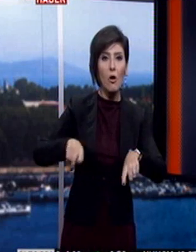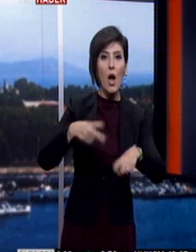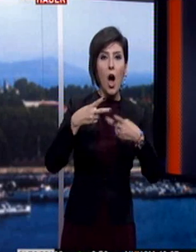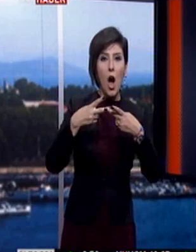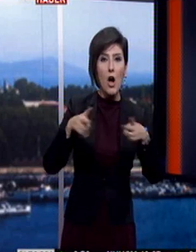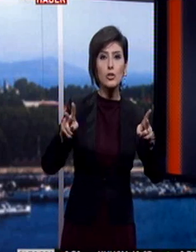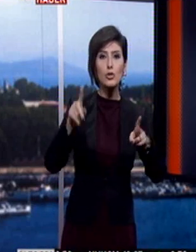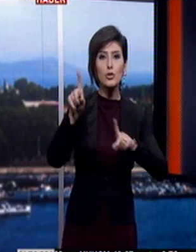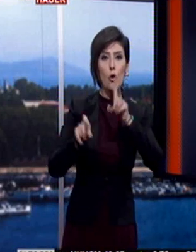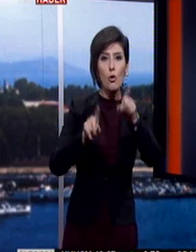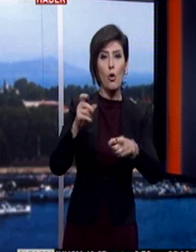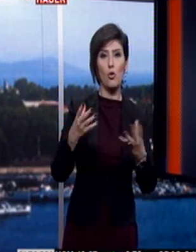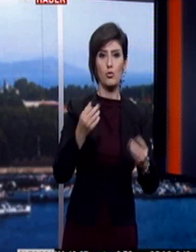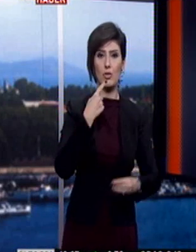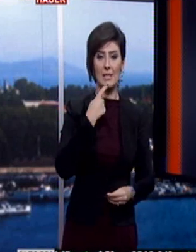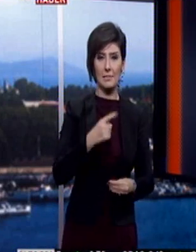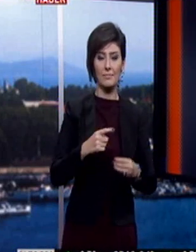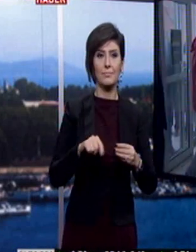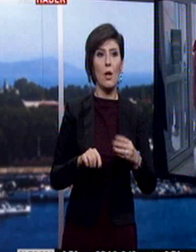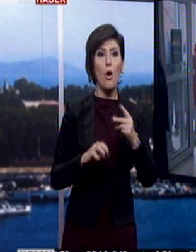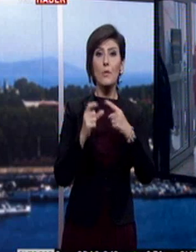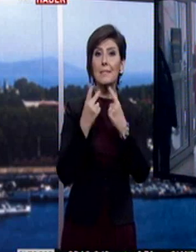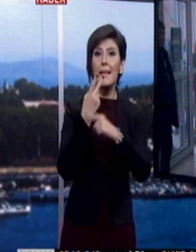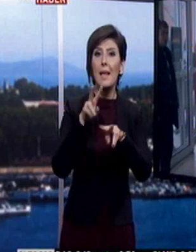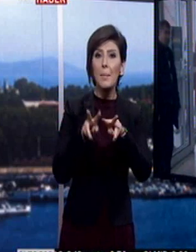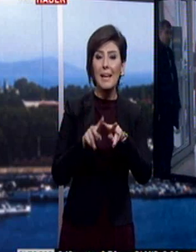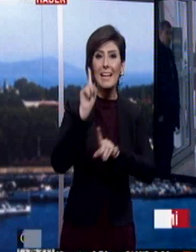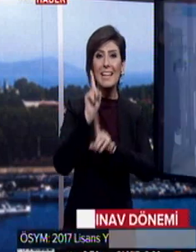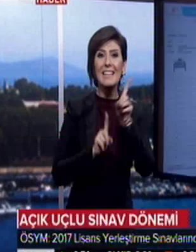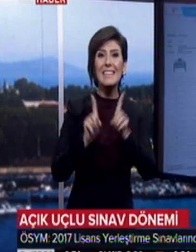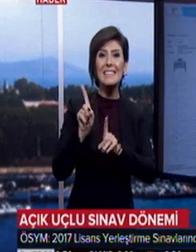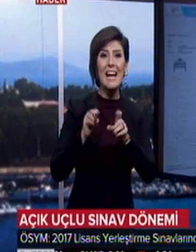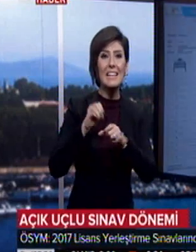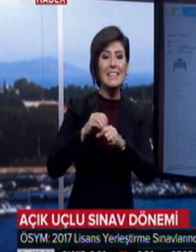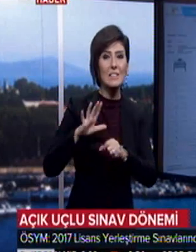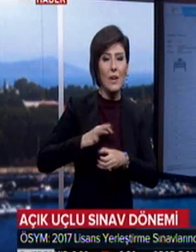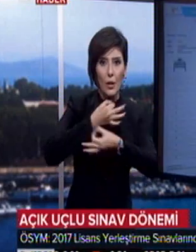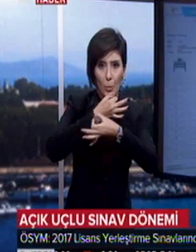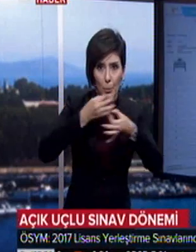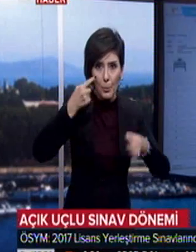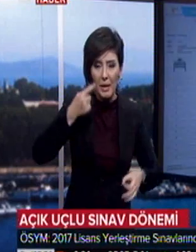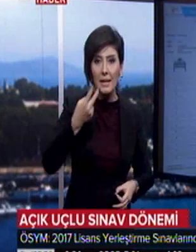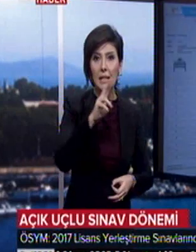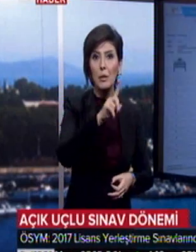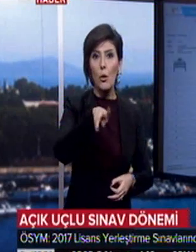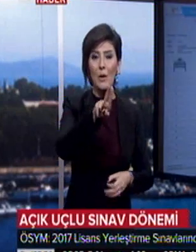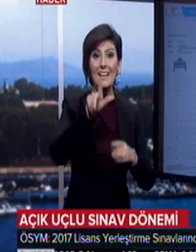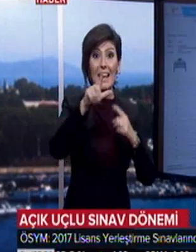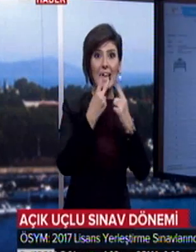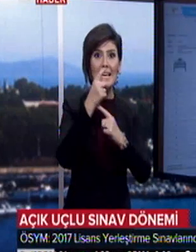uçlu sorular sorulacak. ÖSYM'nin internet sitesinde yer alan duyuruya göre, 2017 LYS